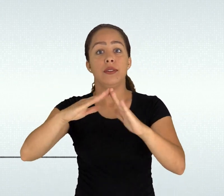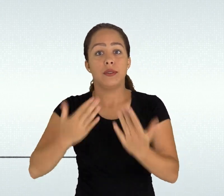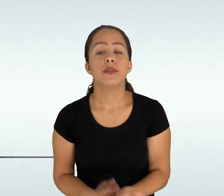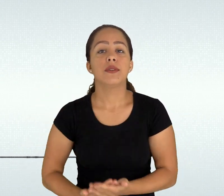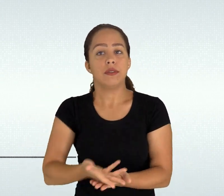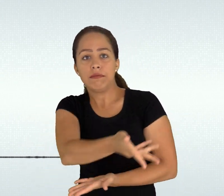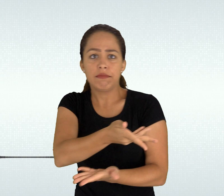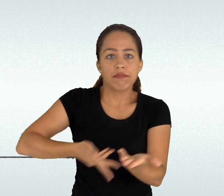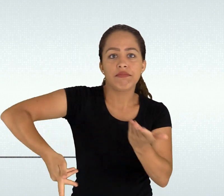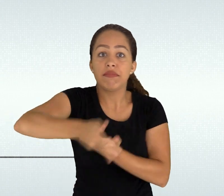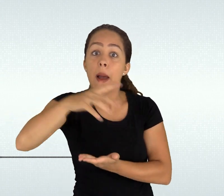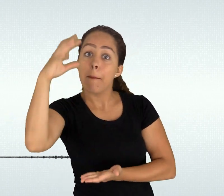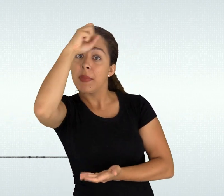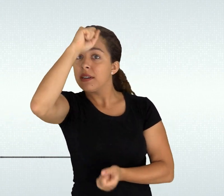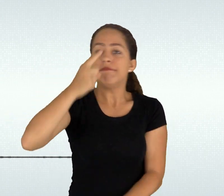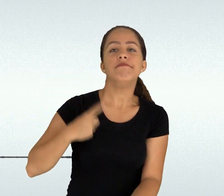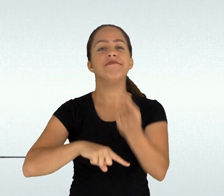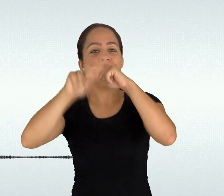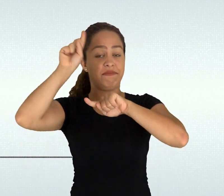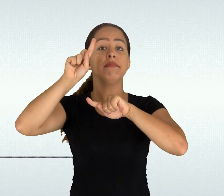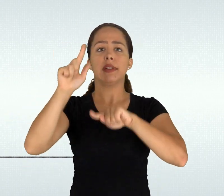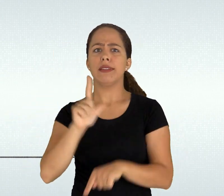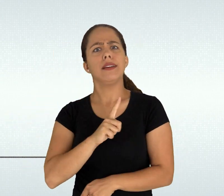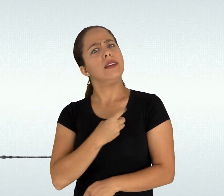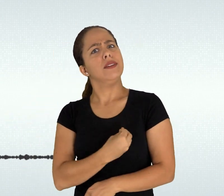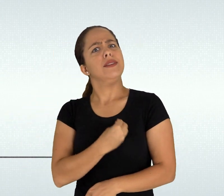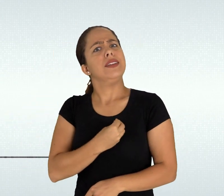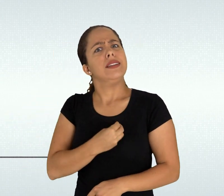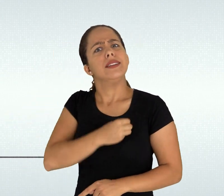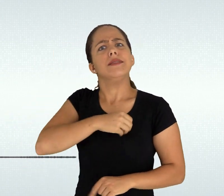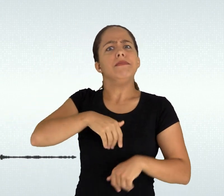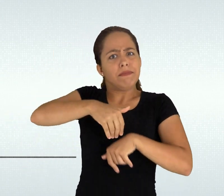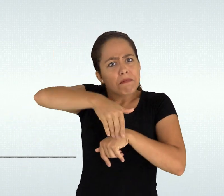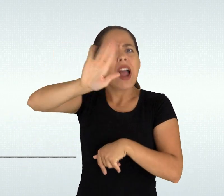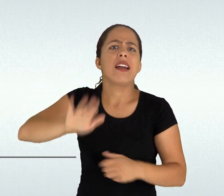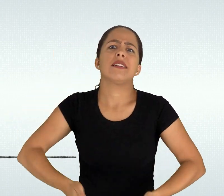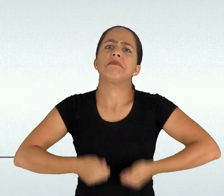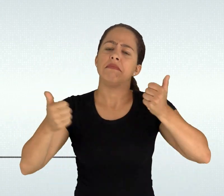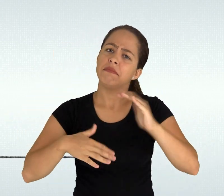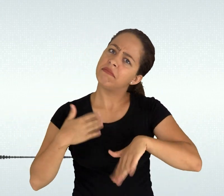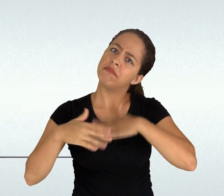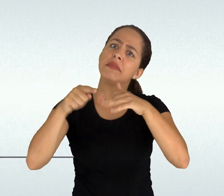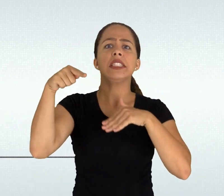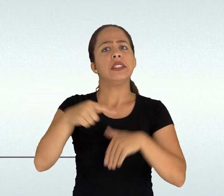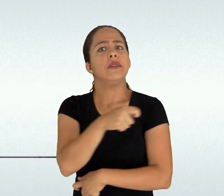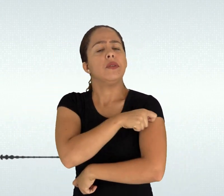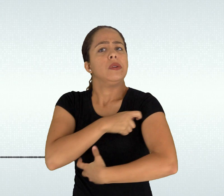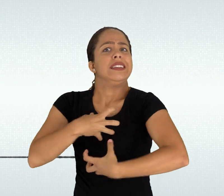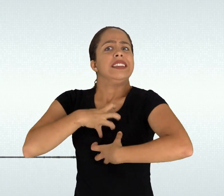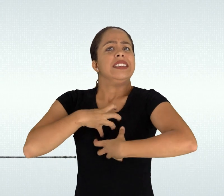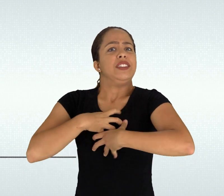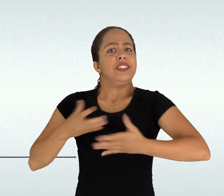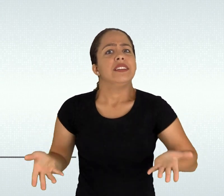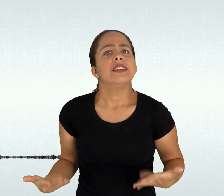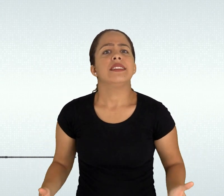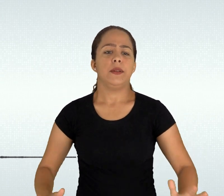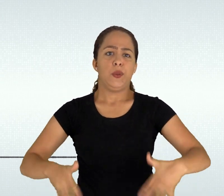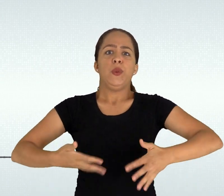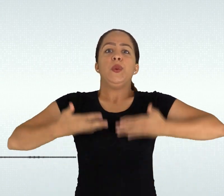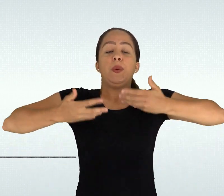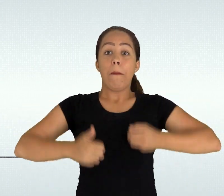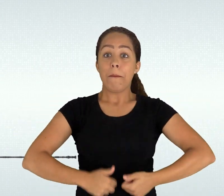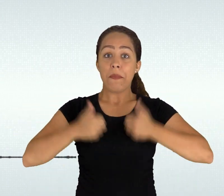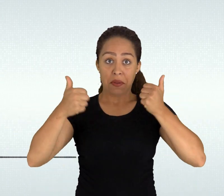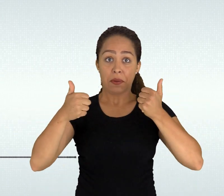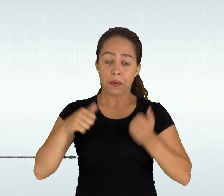para se promover uma compreensão global do conhecimento que articule a prática, a teoria, a pesquisa, a